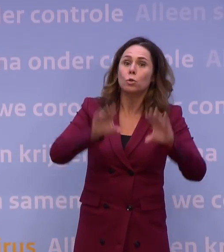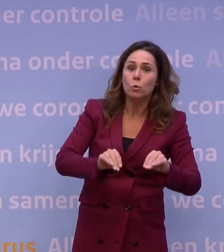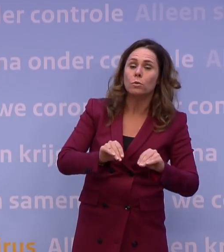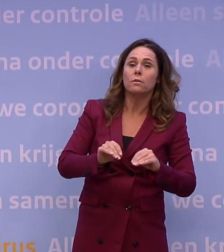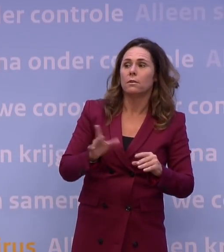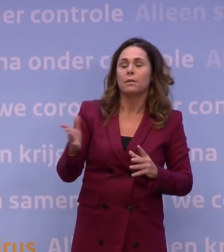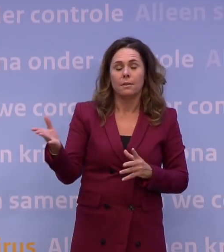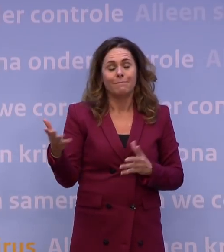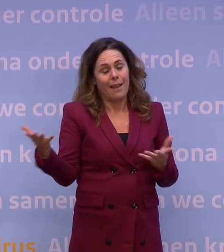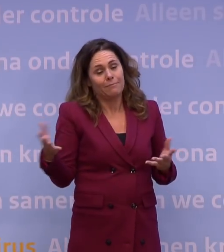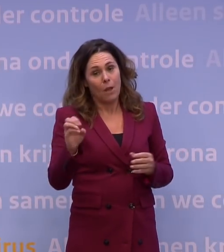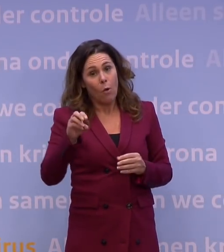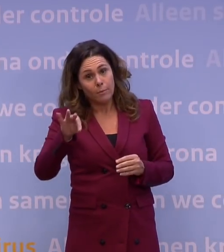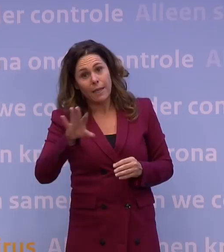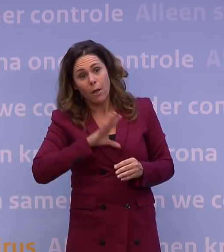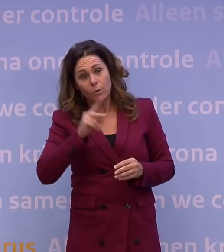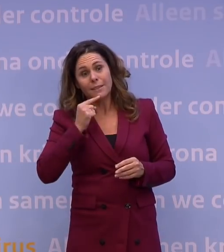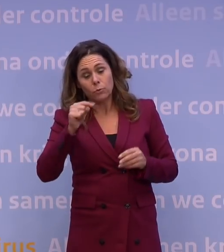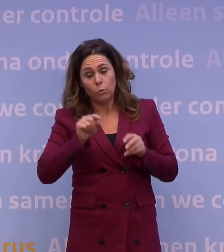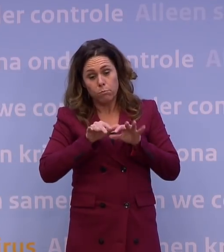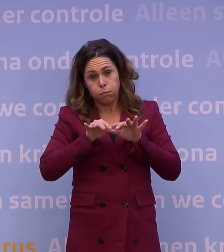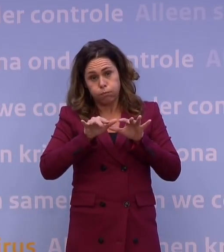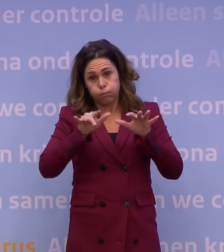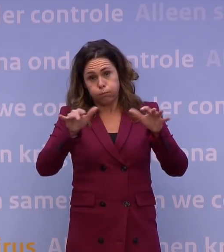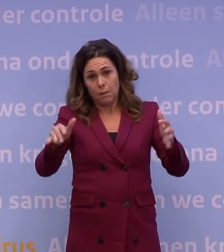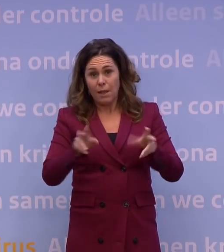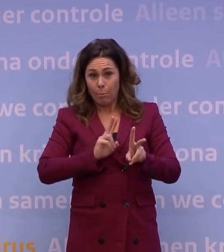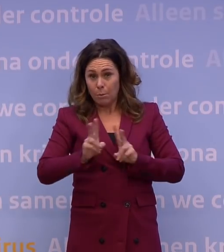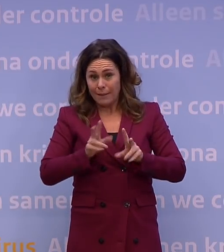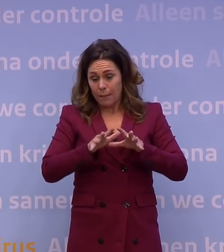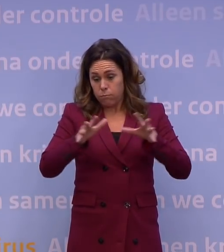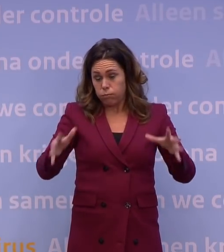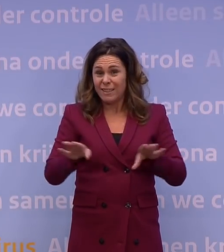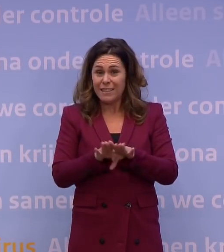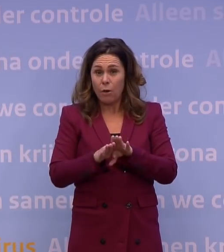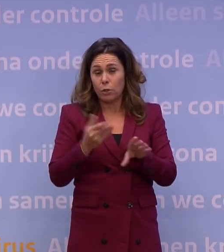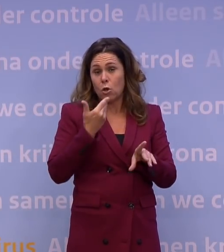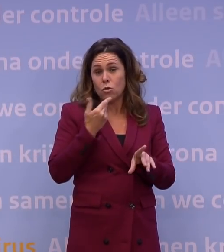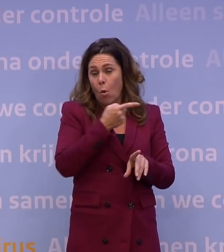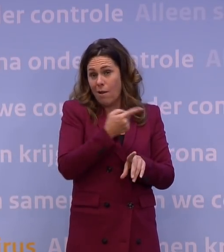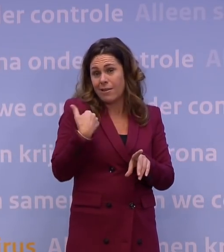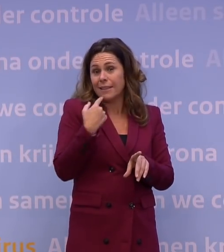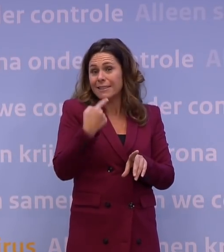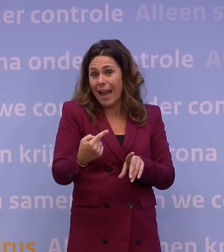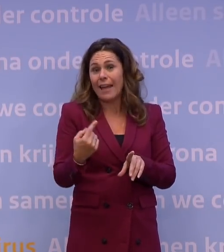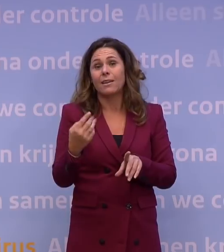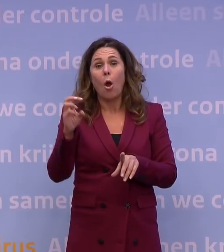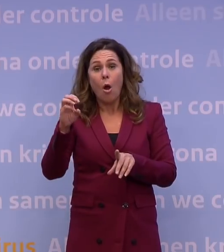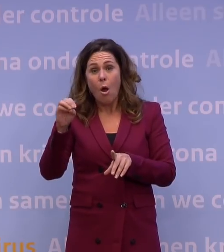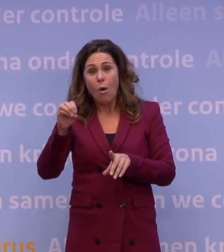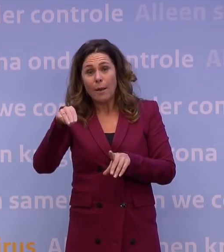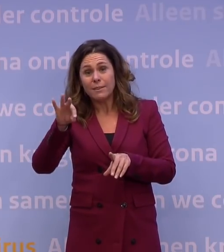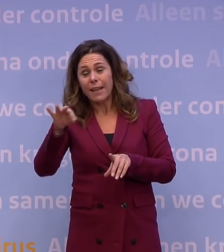in die zin is natuurlijk wat de OMT ook zegt, als het zo sterk oploopt, wat Hugo de Jonge net zei, in bepaalde gebieden, dan is het, omdat het wel degelijk iets doet,